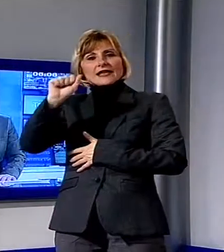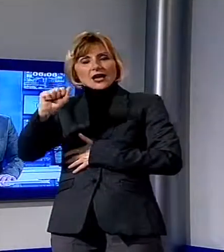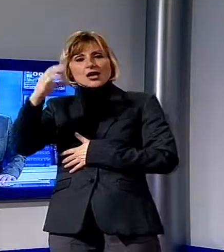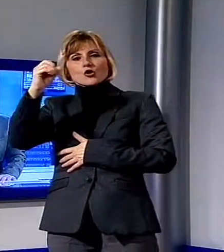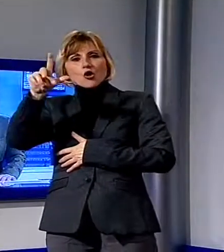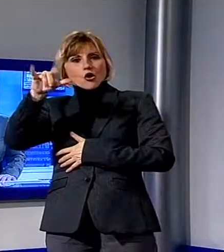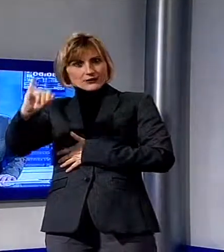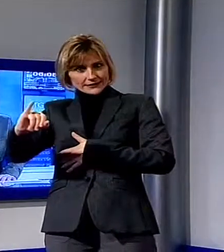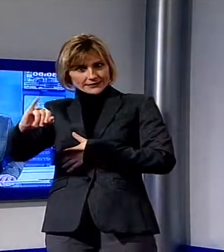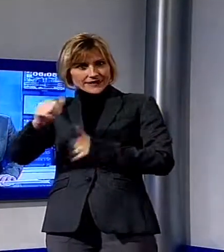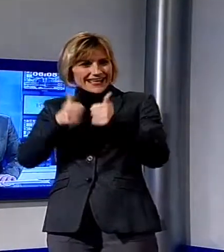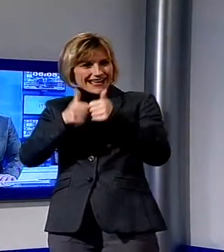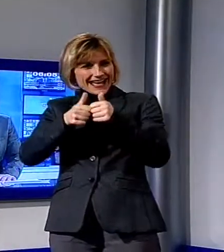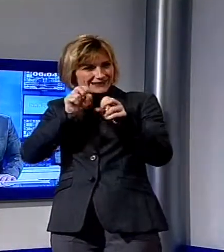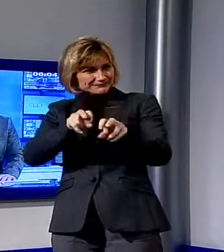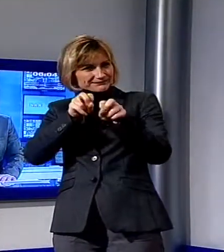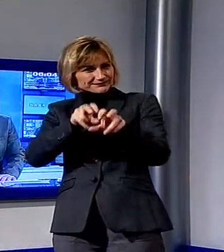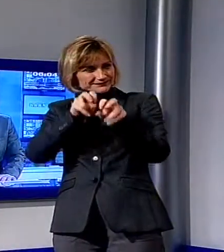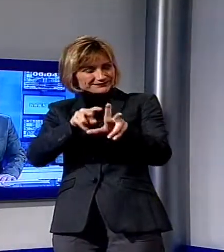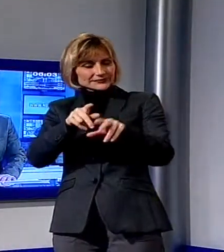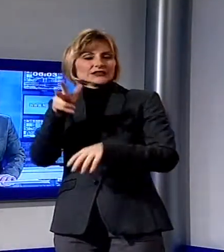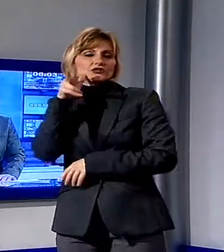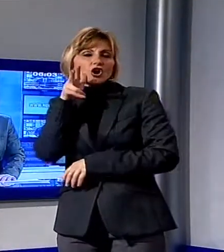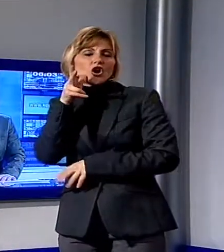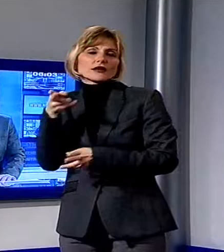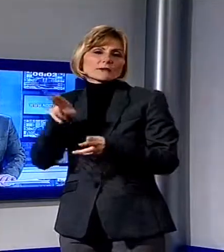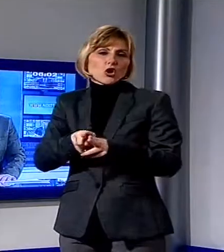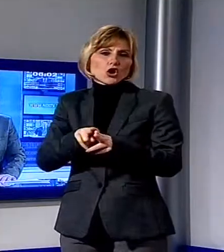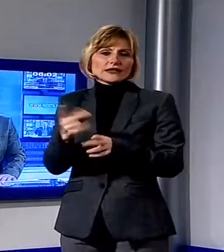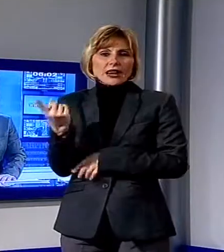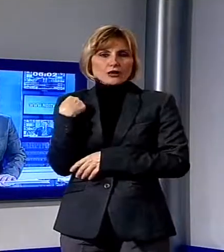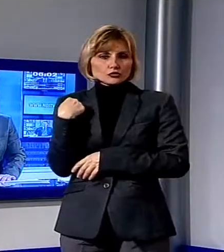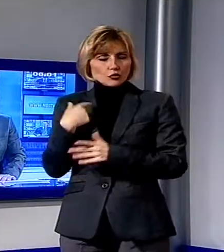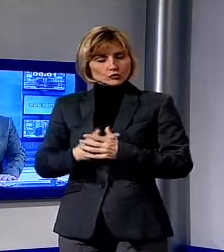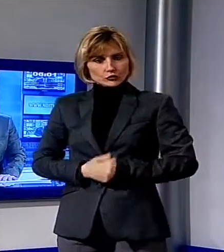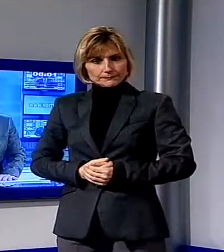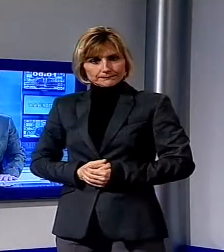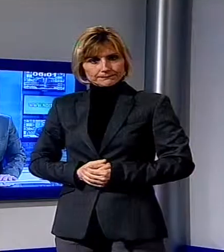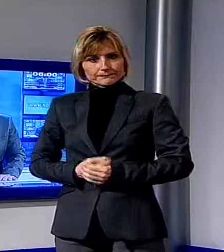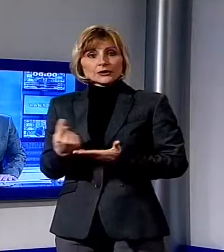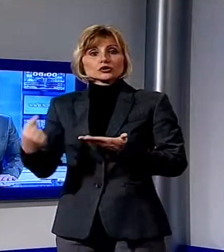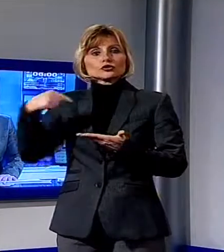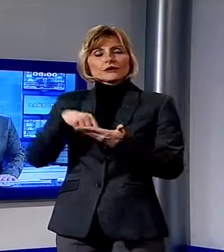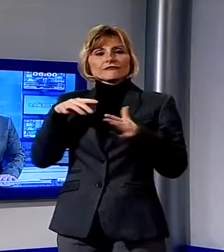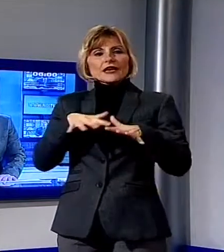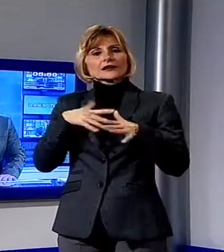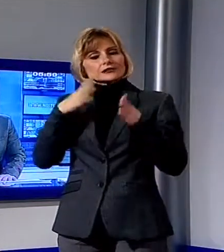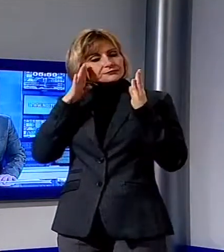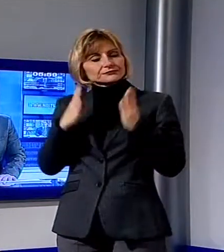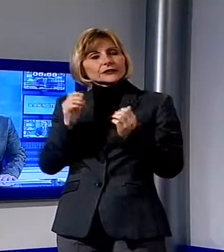Seventies Running Team, prematuramente scomparsa lo scorso anno. Torniamo in Eversilia per la precisione a Pietrasanta per una